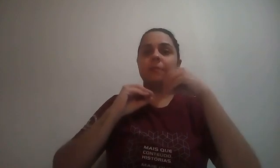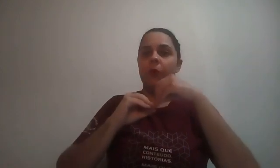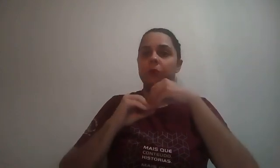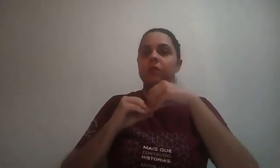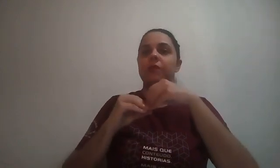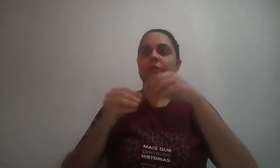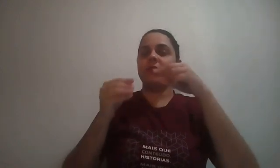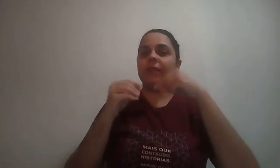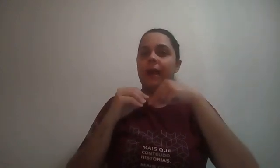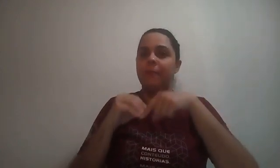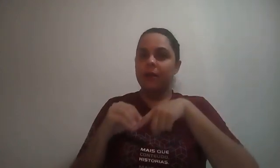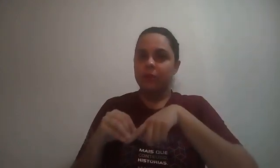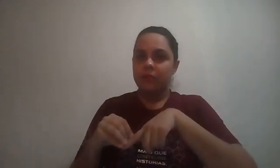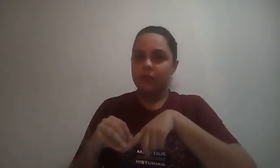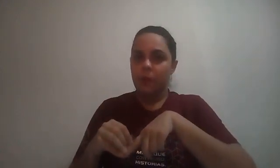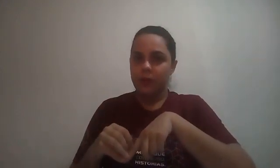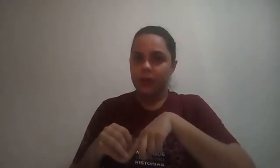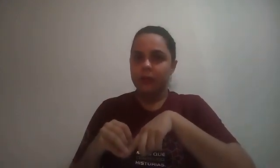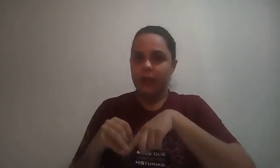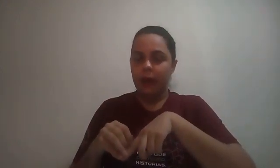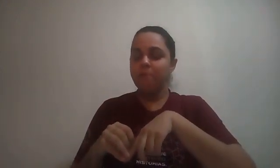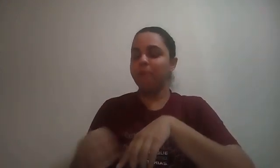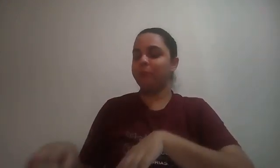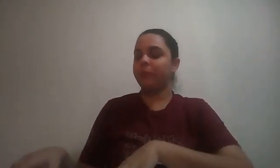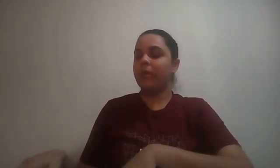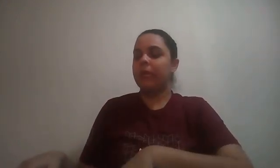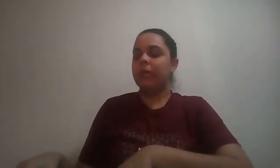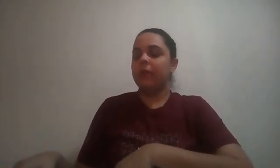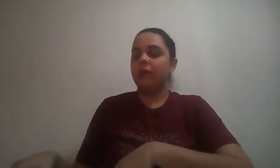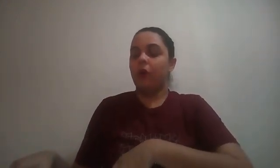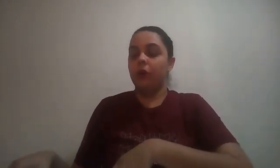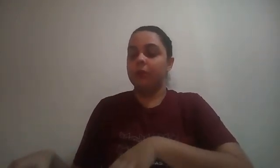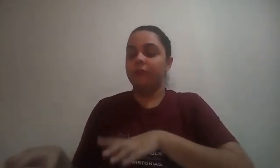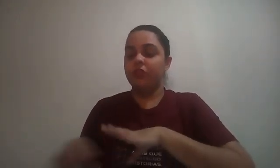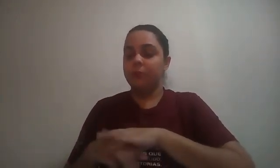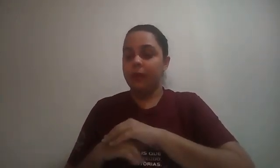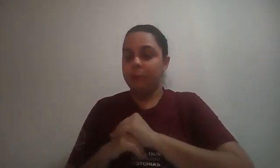pontos que vocês acabaram de descobrir, tá? Olha, veja bem,